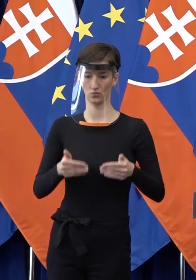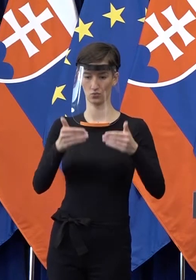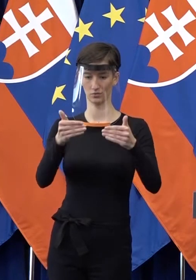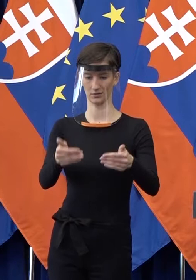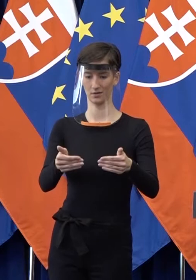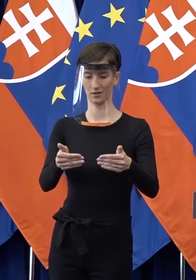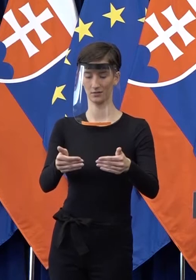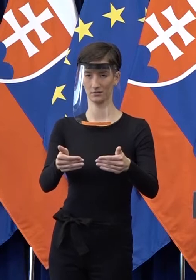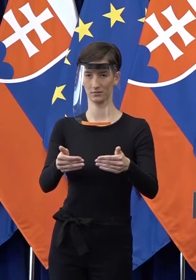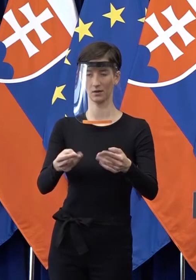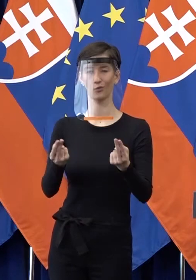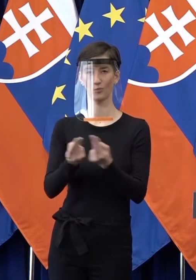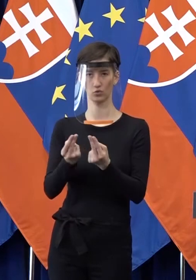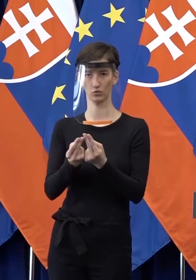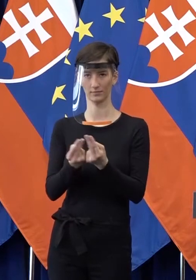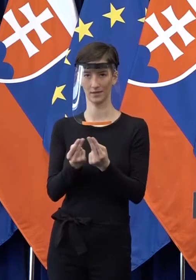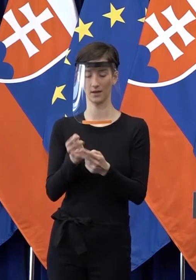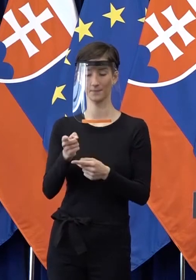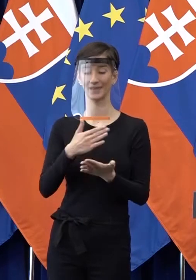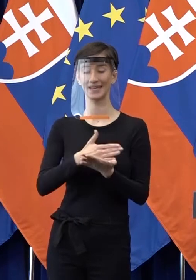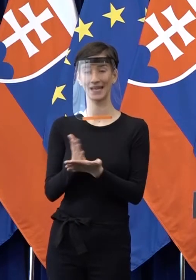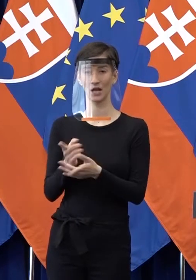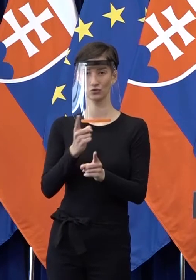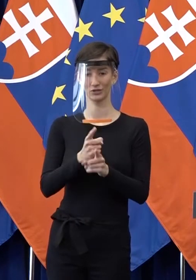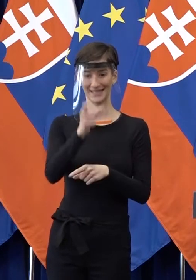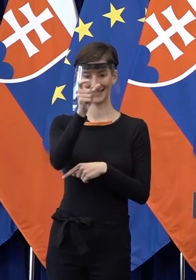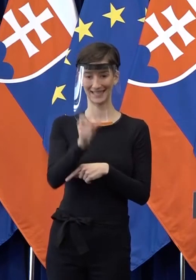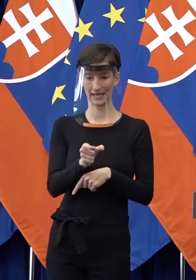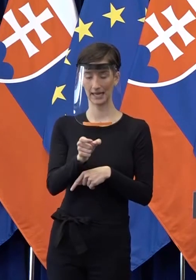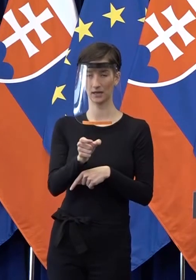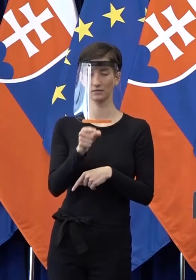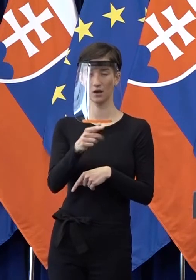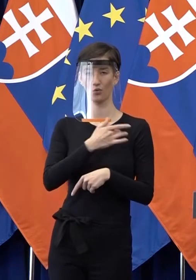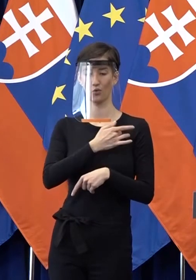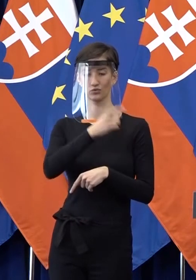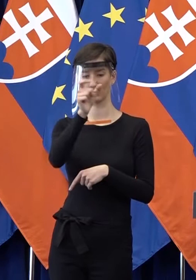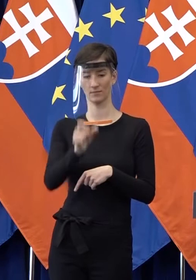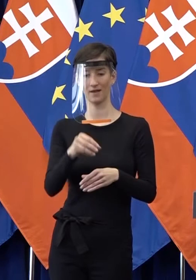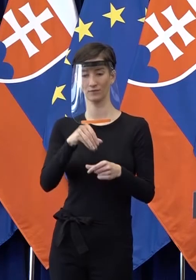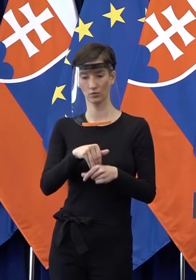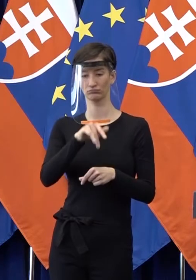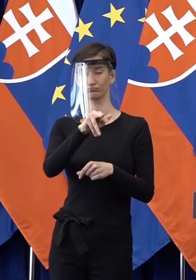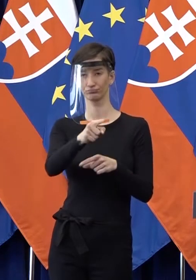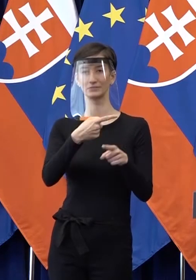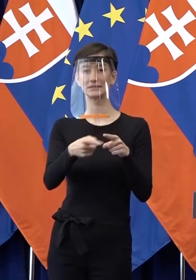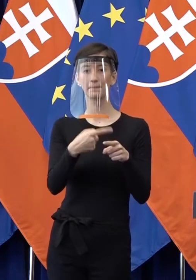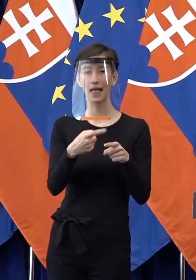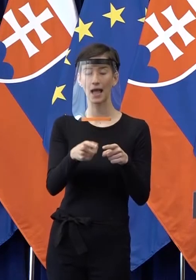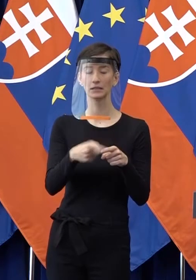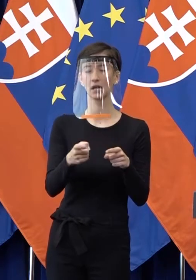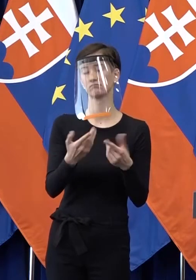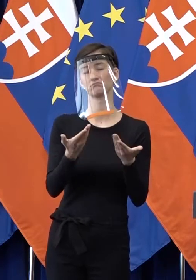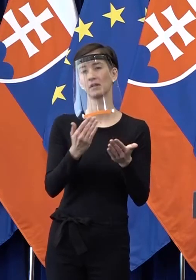každý klient, každá fyzická osoba, ktorá má dnes predmed leasingu, to znamená obvykle auto, ktoré si